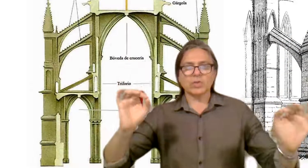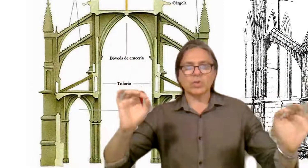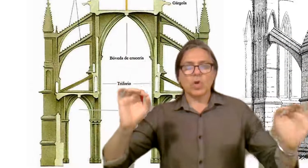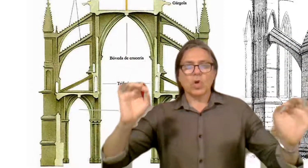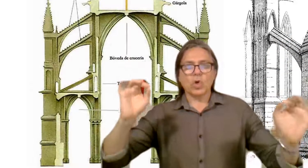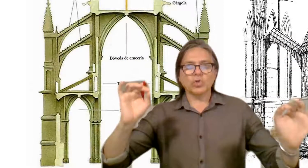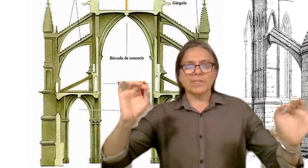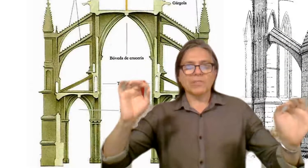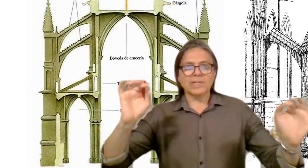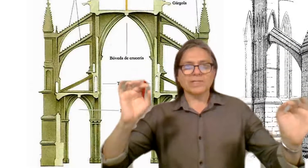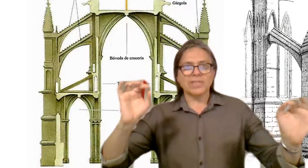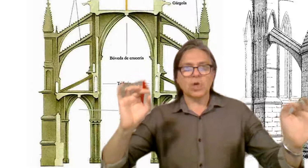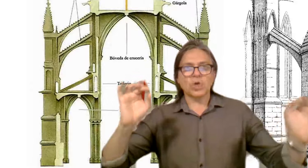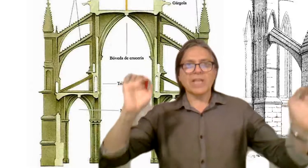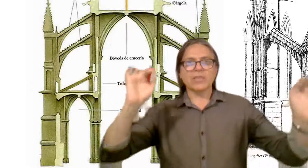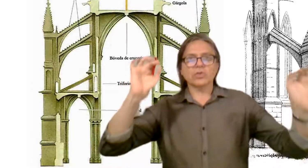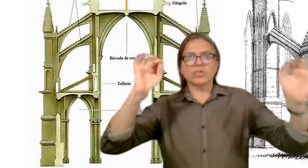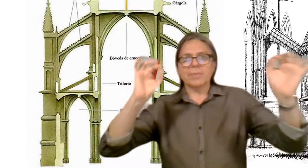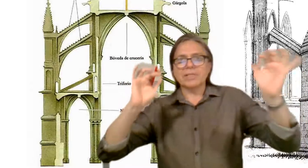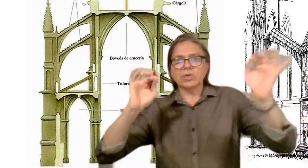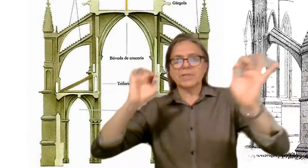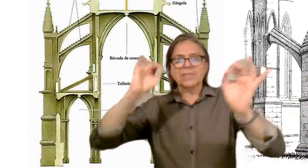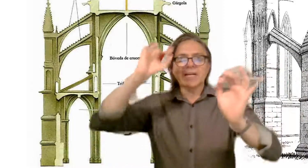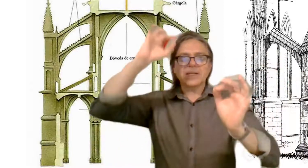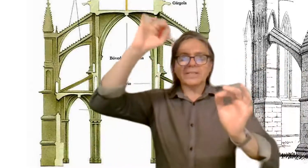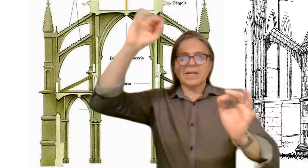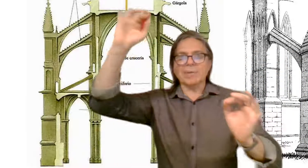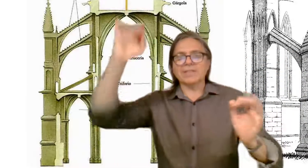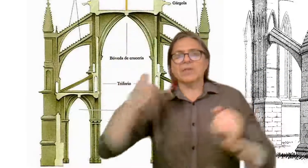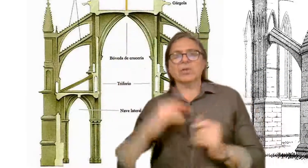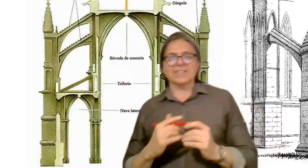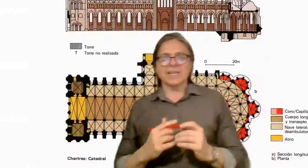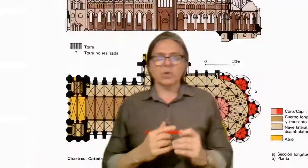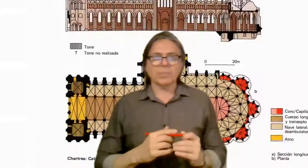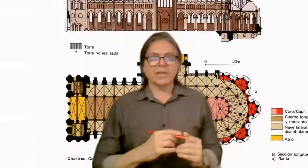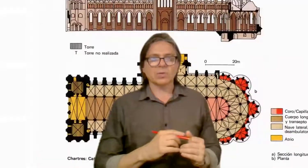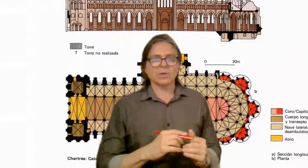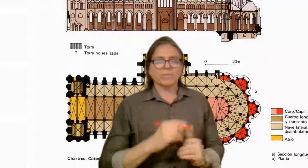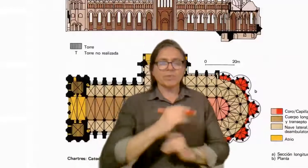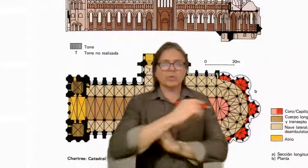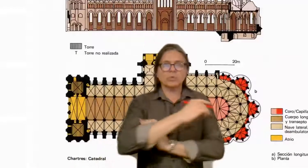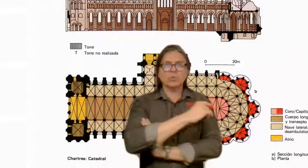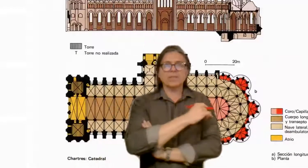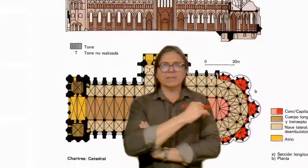son los contrafuertes, y coronando esos elementos verticales aparecen lo que serían los pináculos. Cuando uno mira